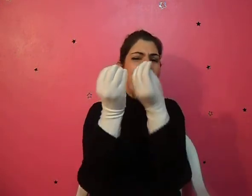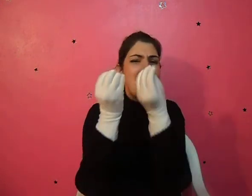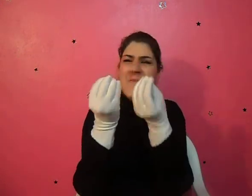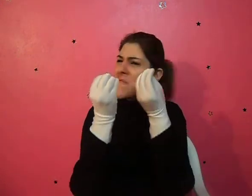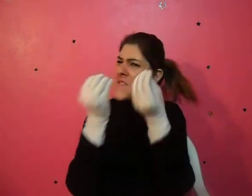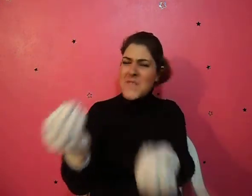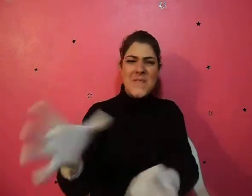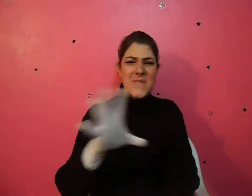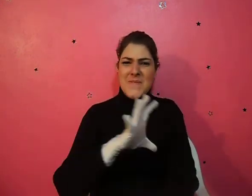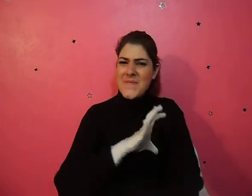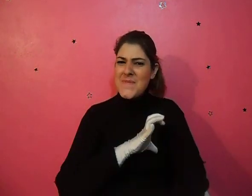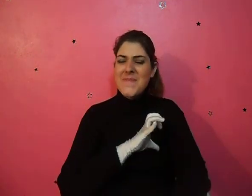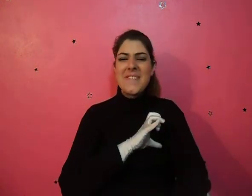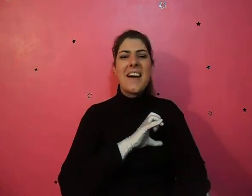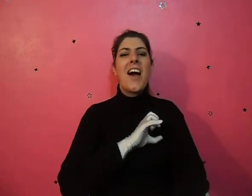foi graça, foi amor,